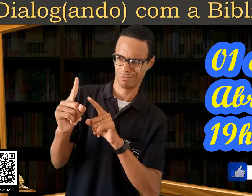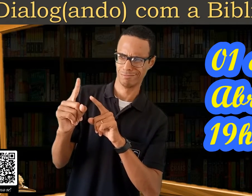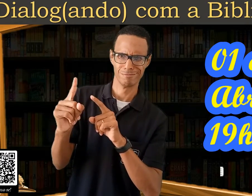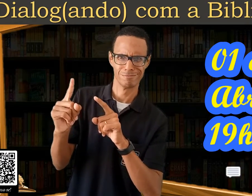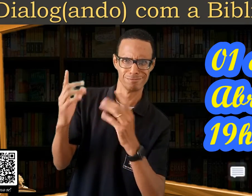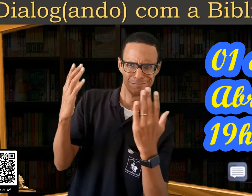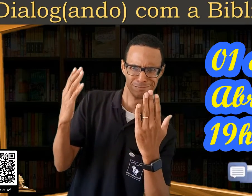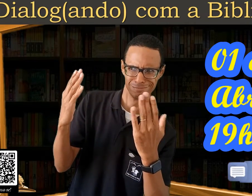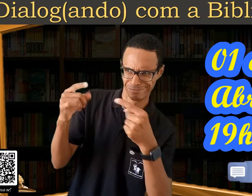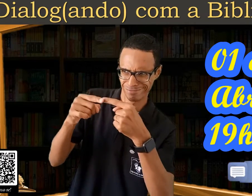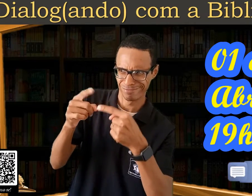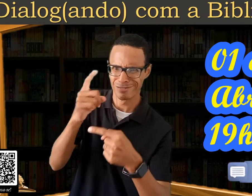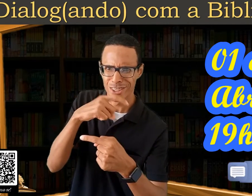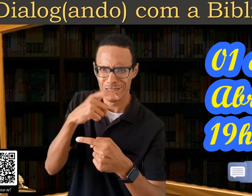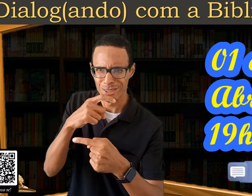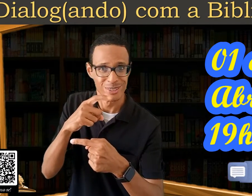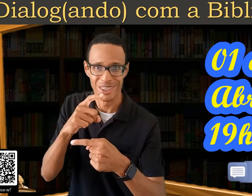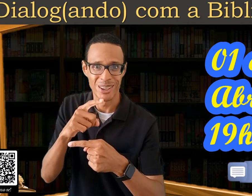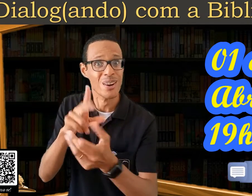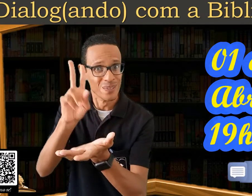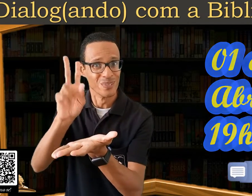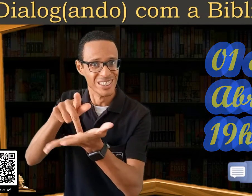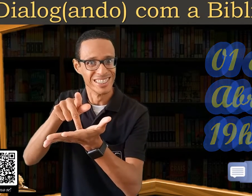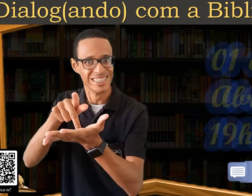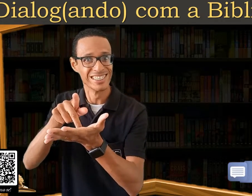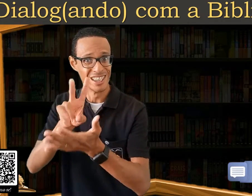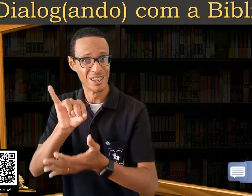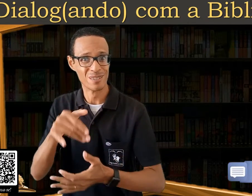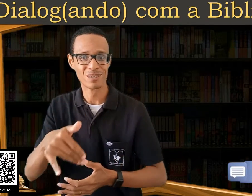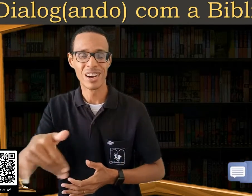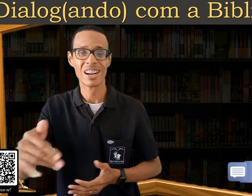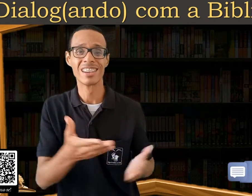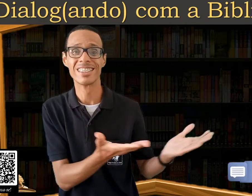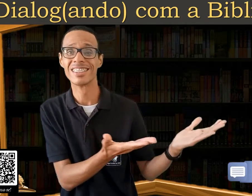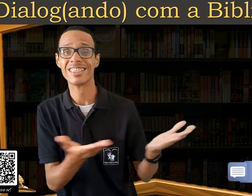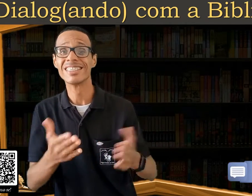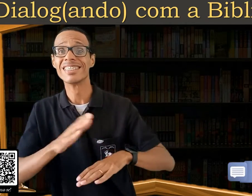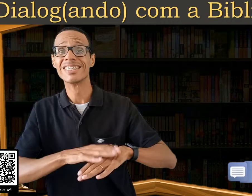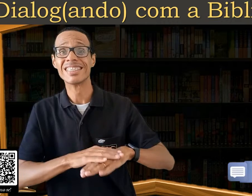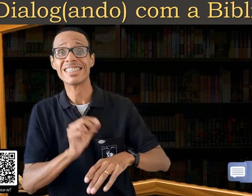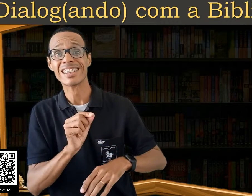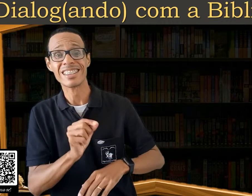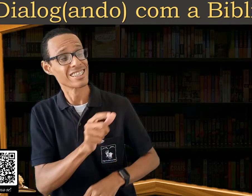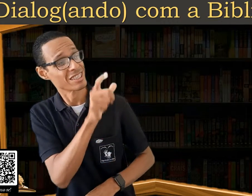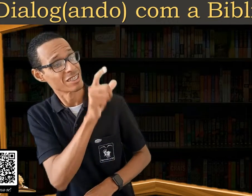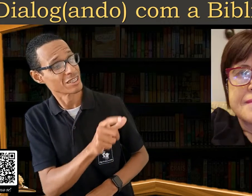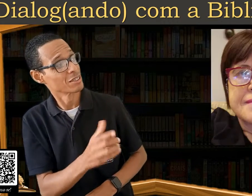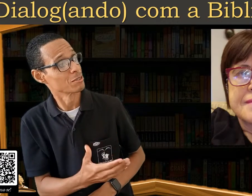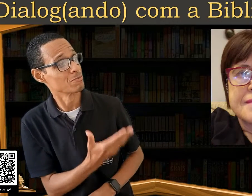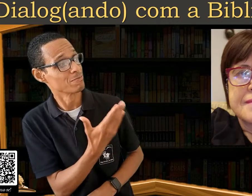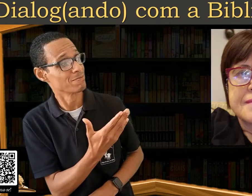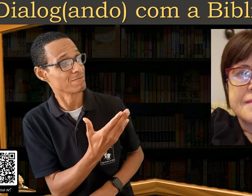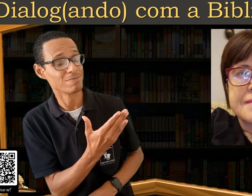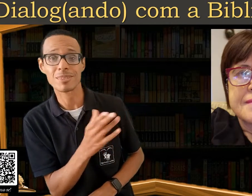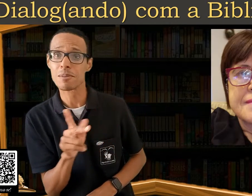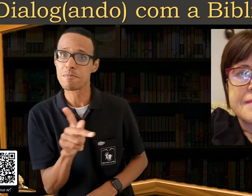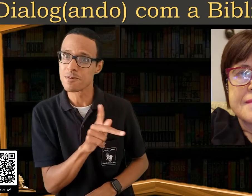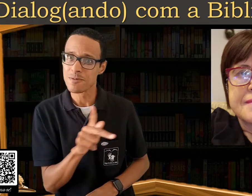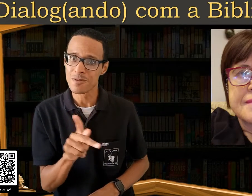de abril, que não será mentira, uma outra super convidada. Vamos